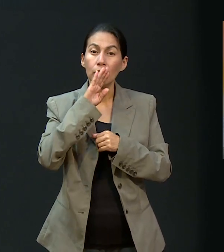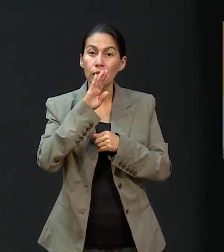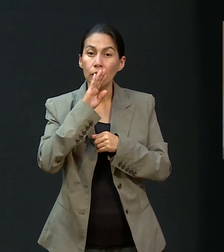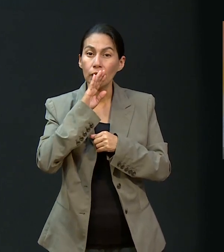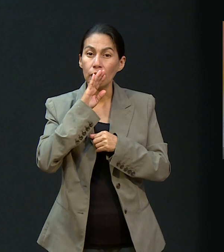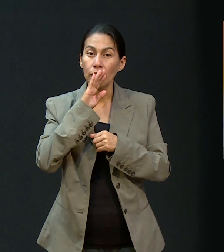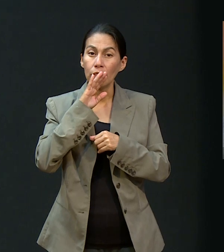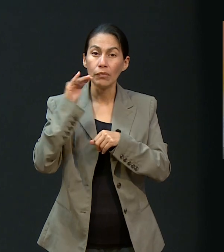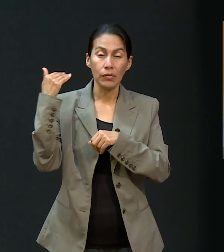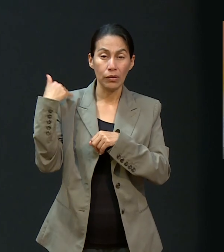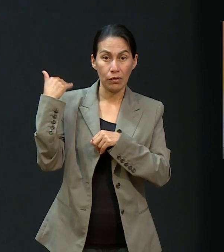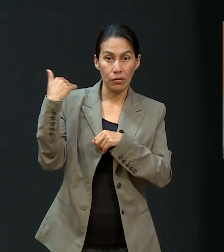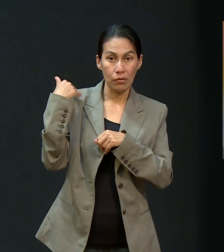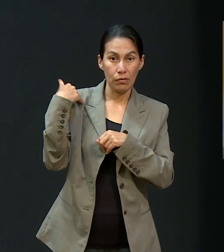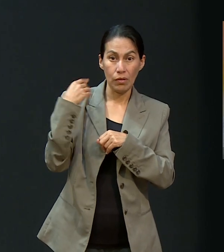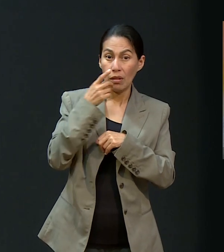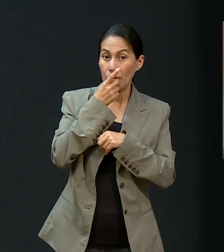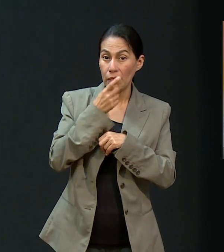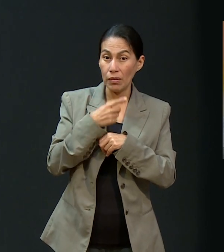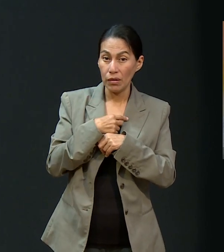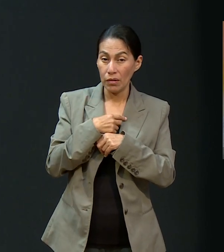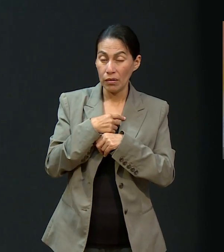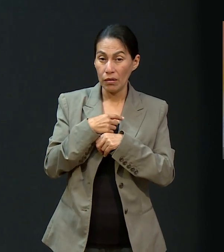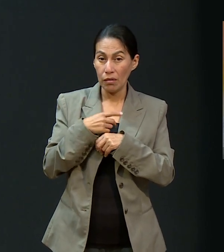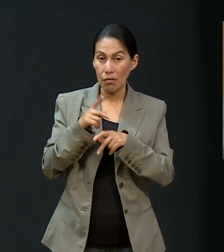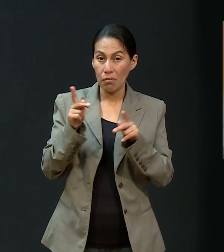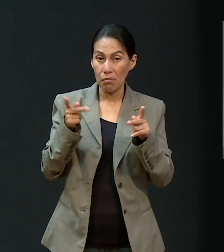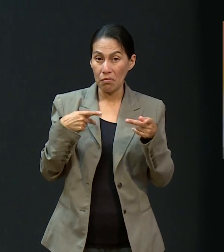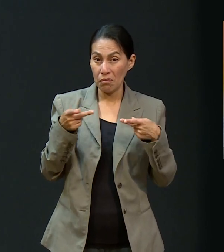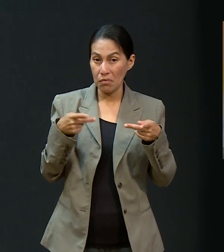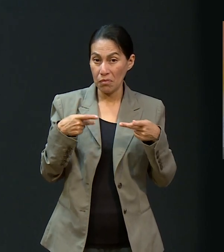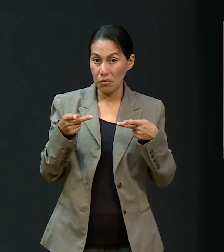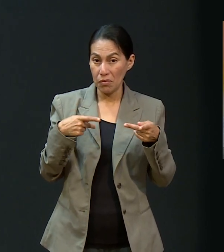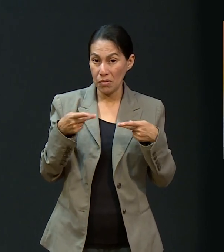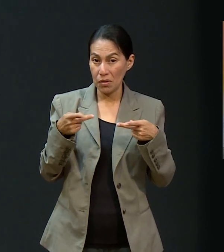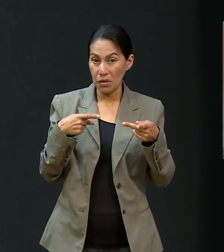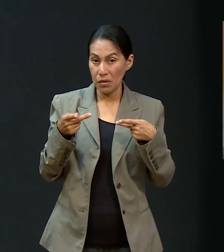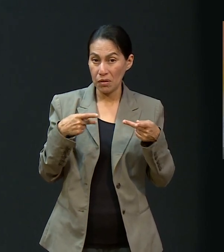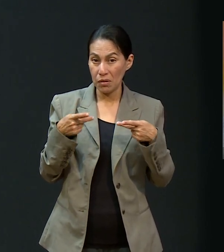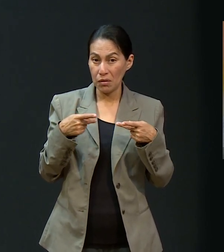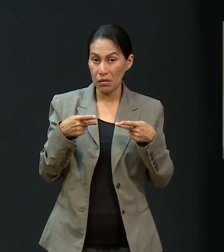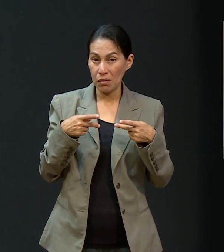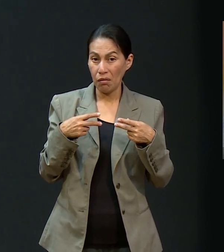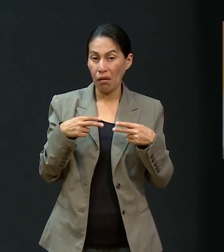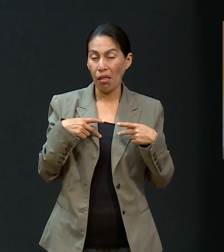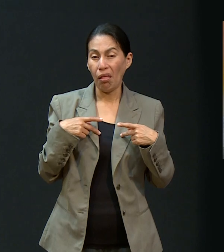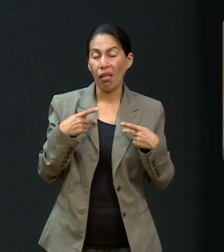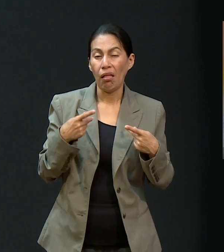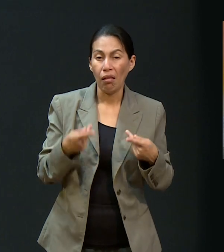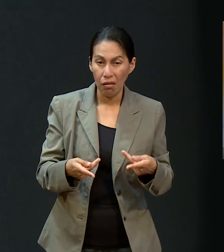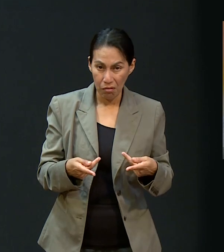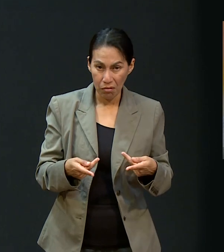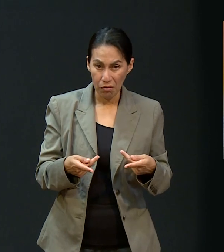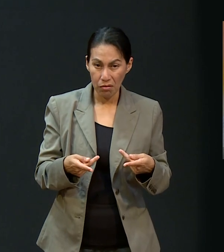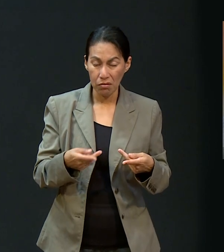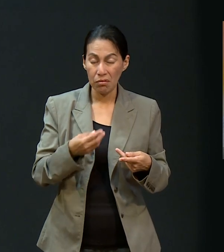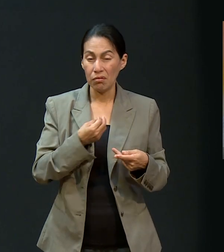habla y me dice, me pasa esto, siento cómo se me entumen mis piernas, que ya no me responden.